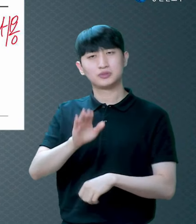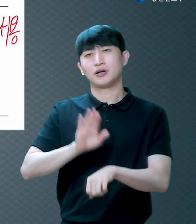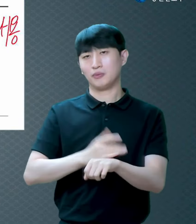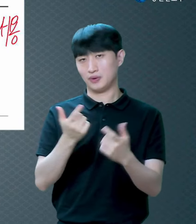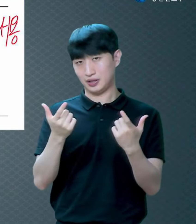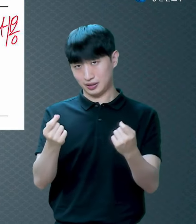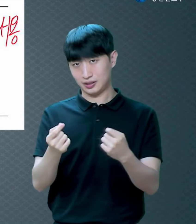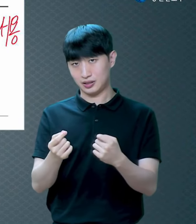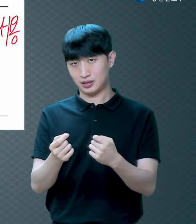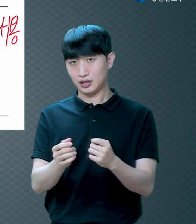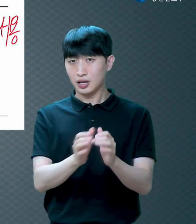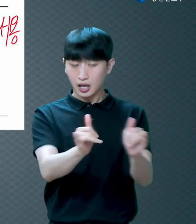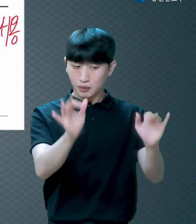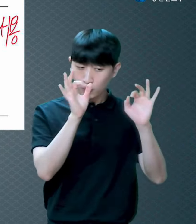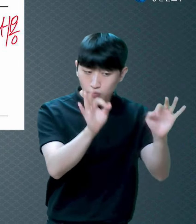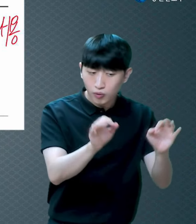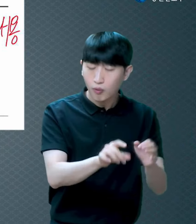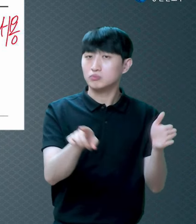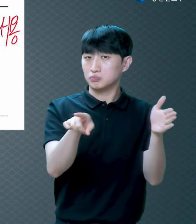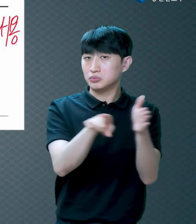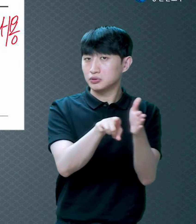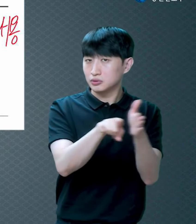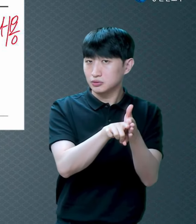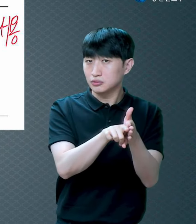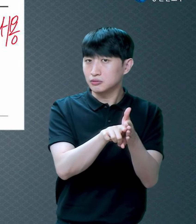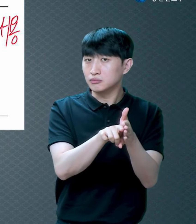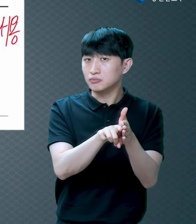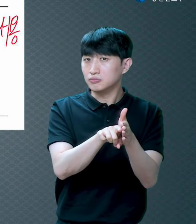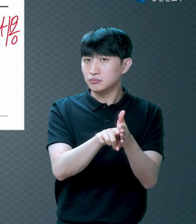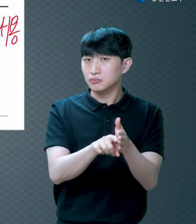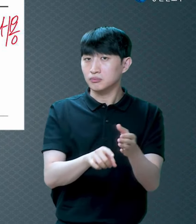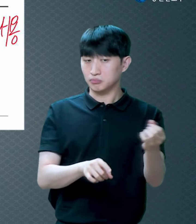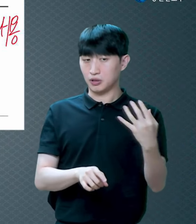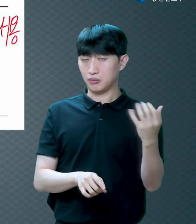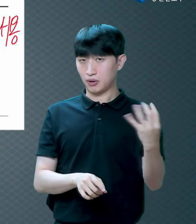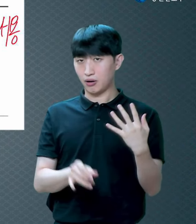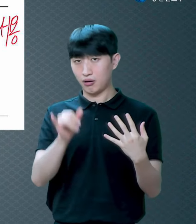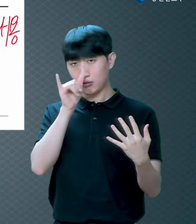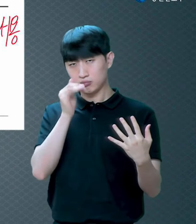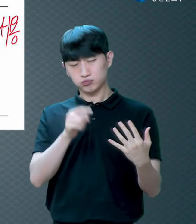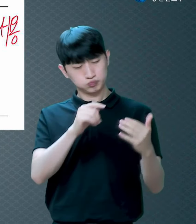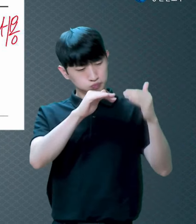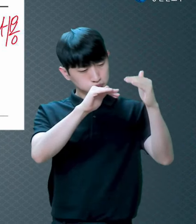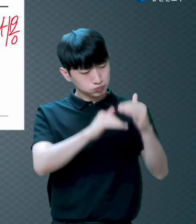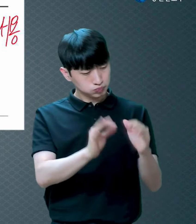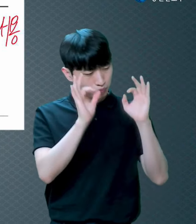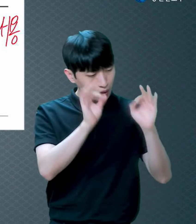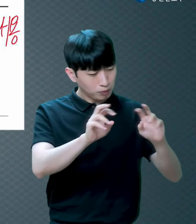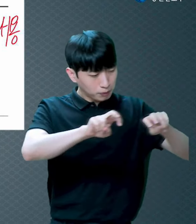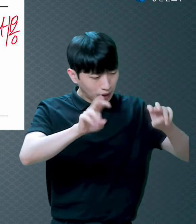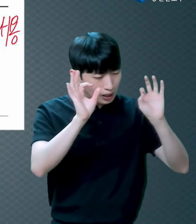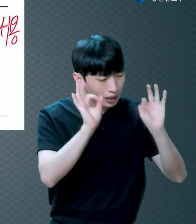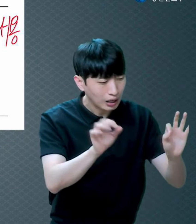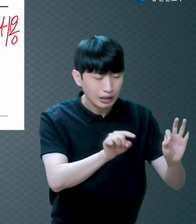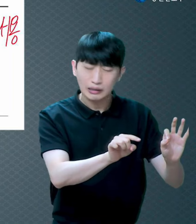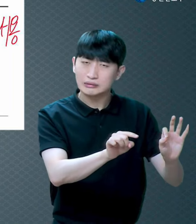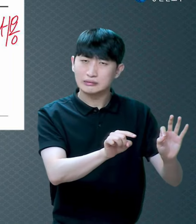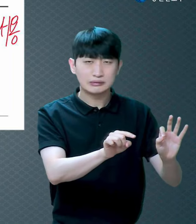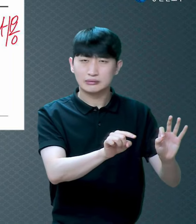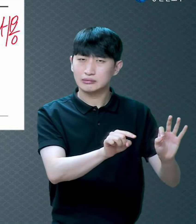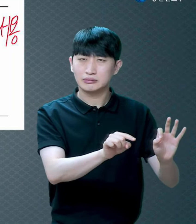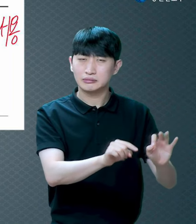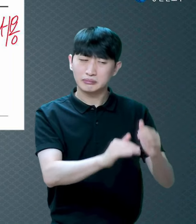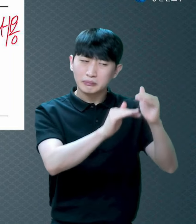말을 하는데 믿음의 내용이 정확하게 없어요 무엇을 믿느냐